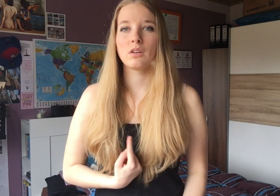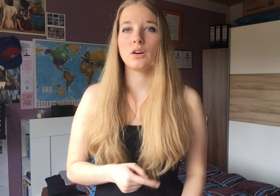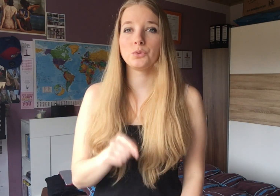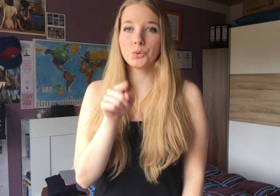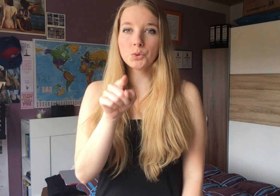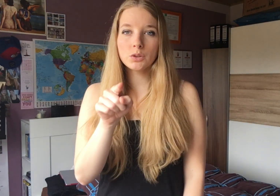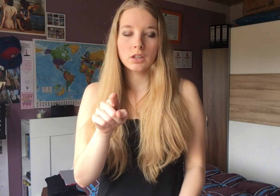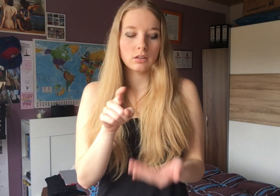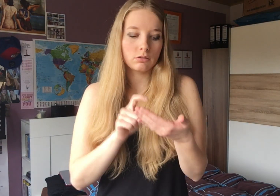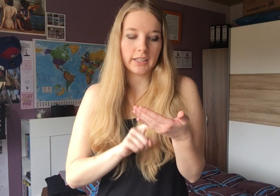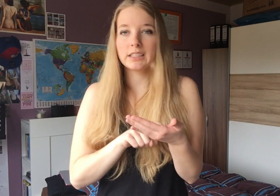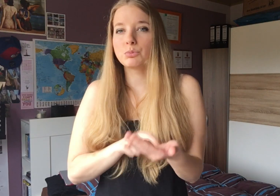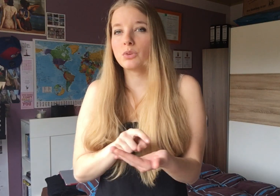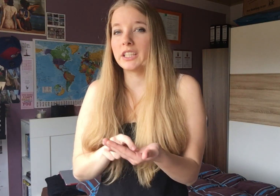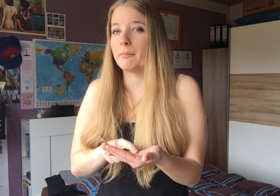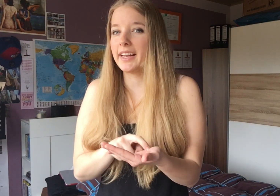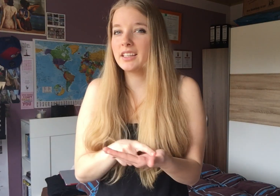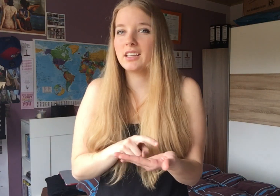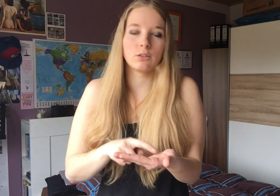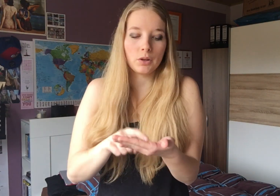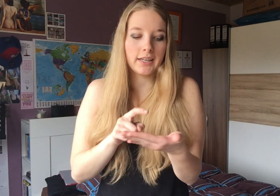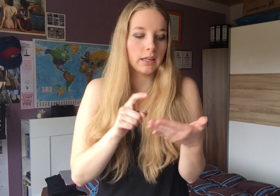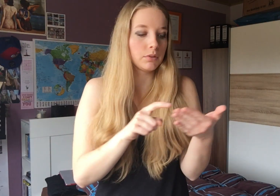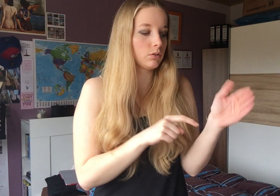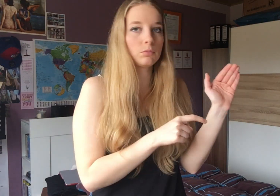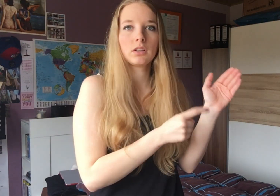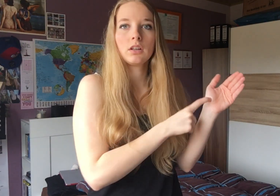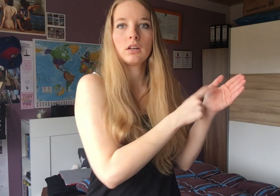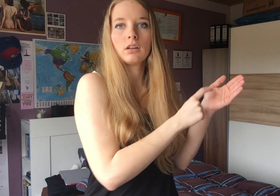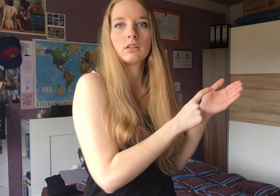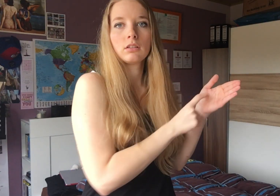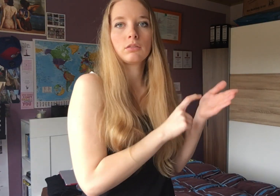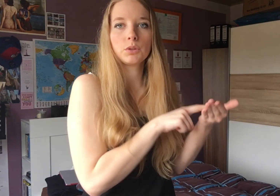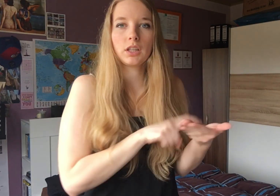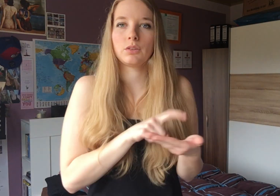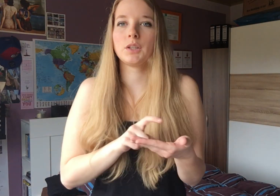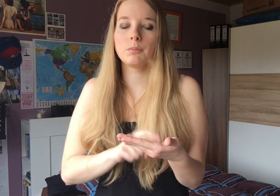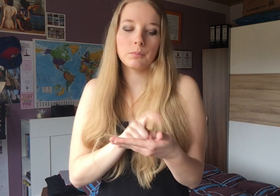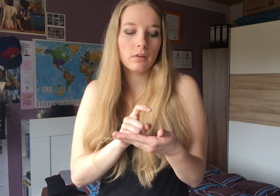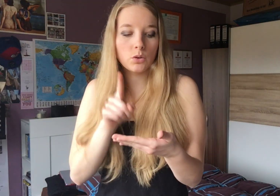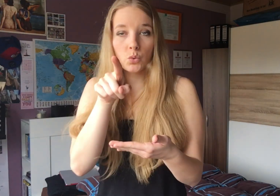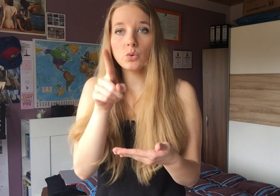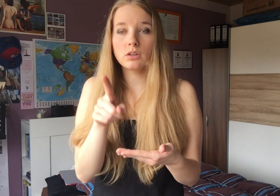Also du, sozusagen zippst nur an deinem Handy, also Handy habe ich jetzt so, wirst du halt so zippen. Du.